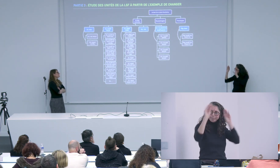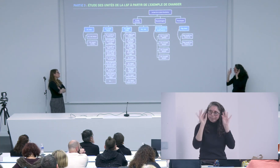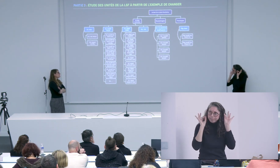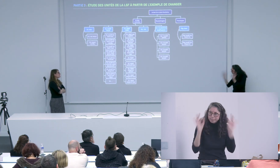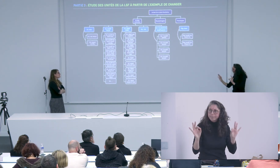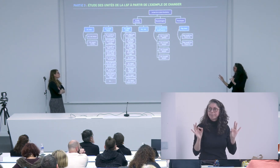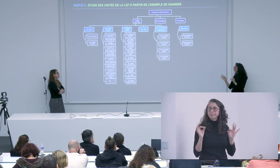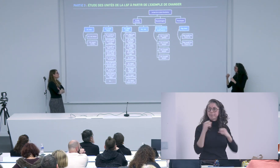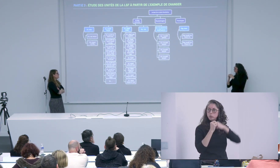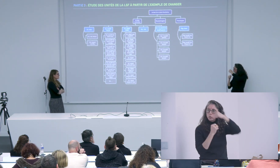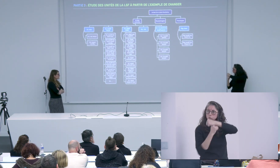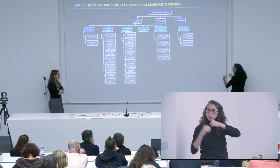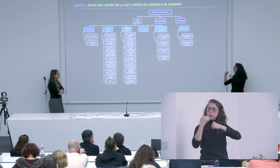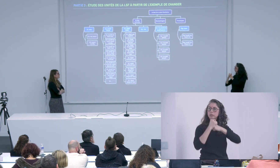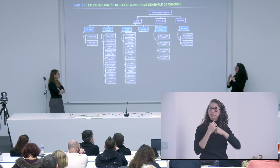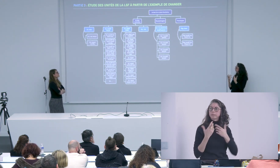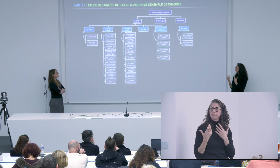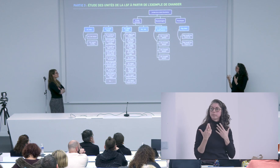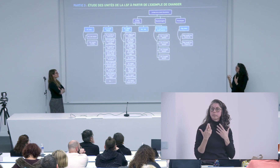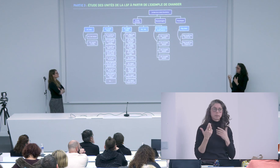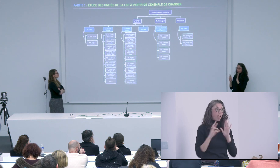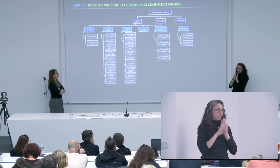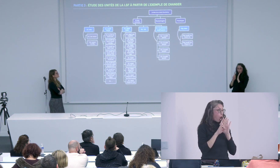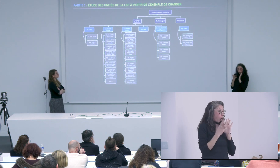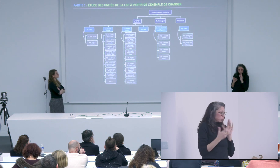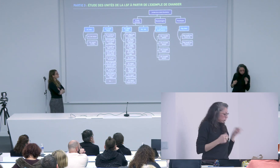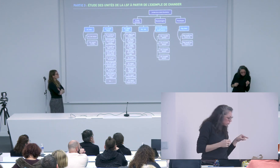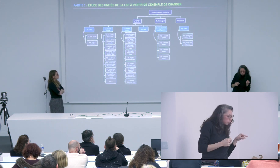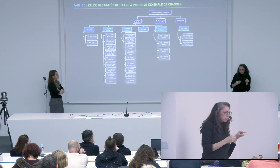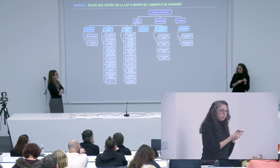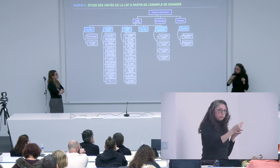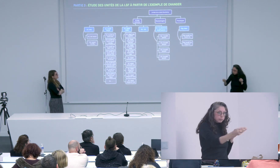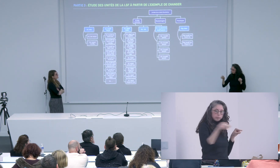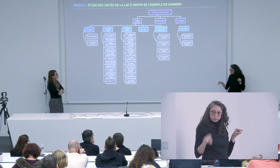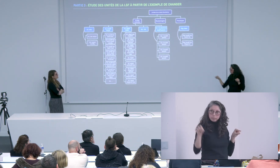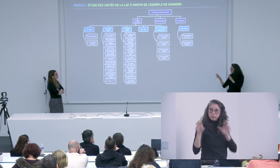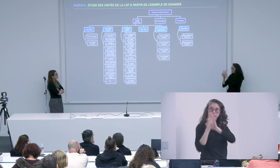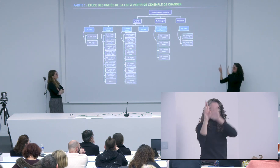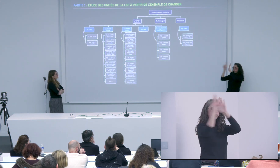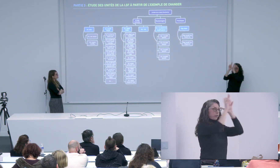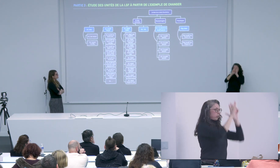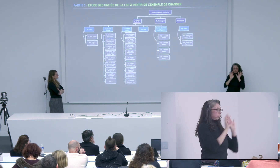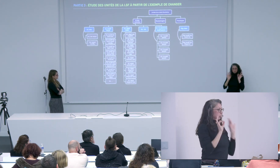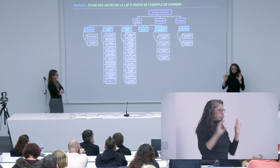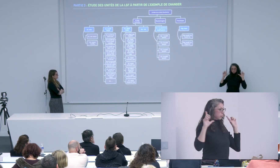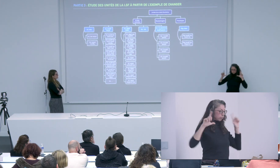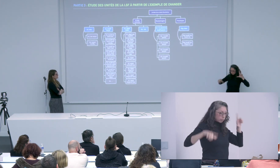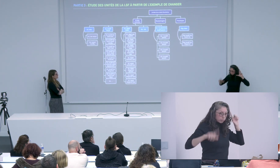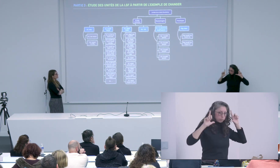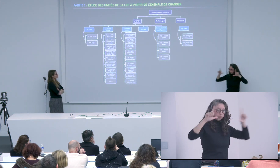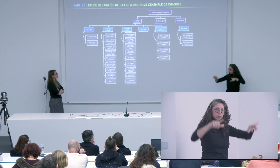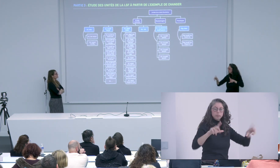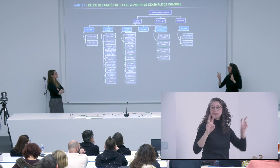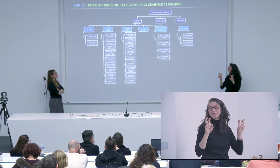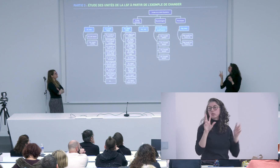à ça à dire bon bah c'est comme ça on fait comme ça il faut vraiment essayer je pense à essayer de trouver où sont les différentes références du